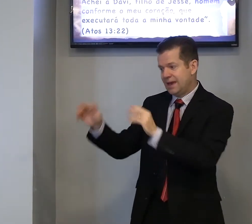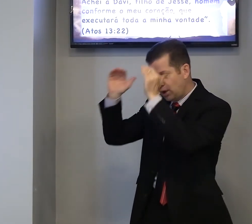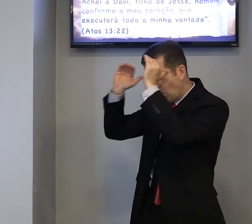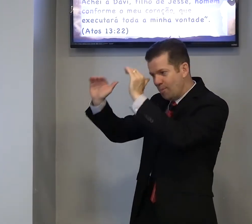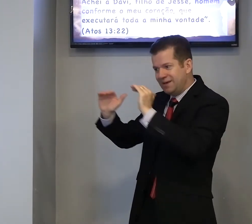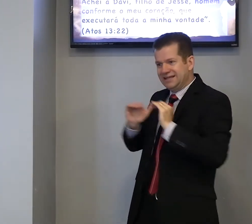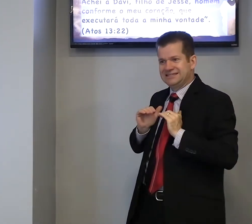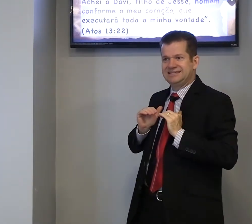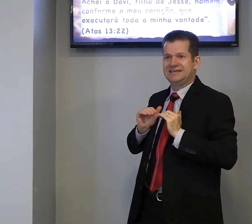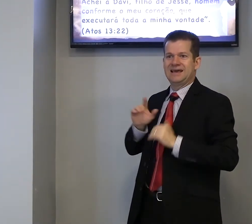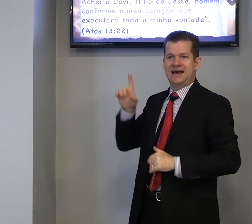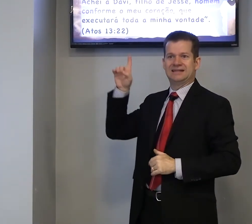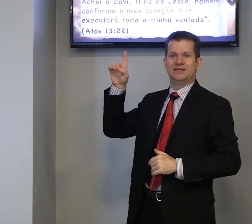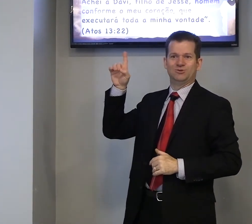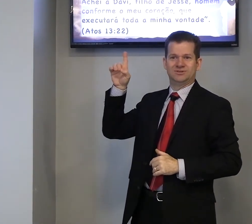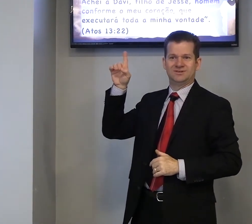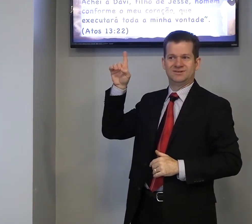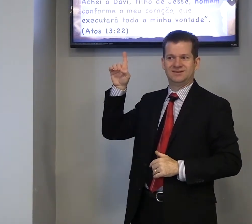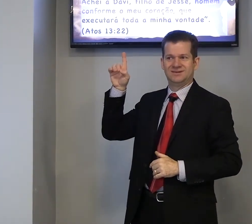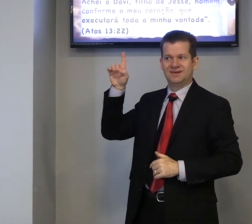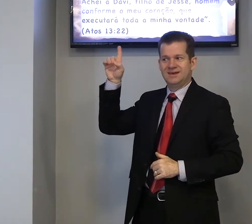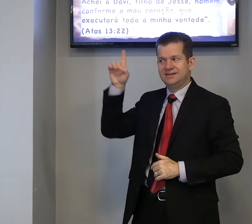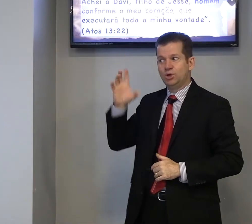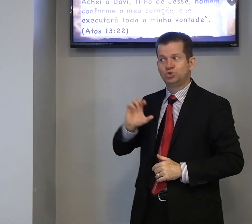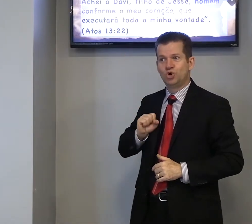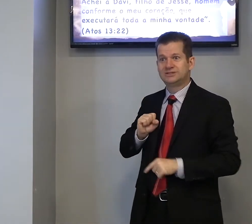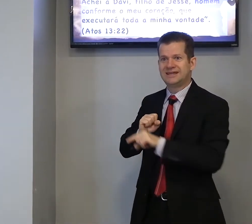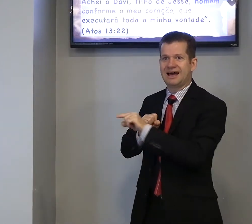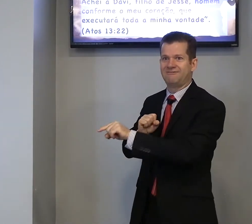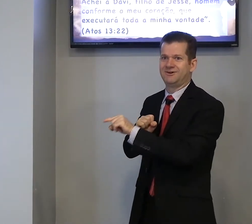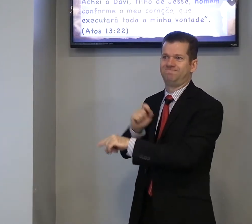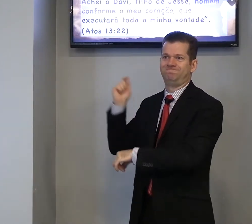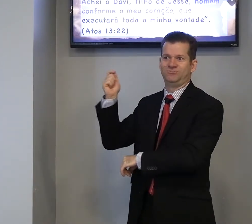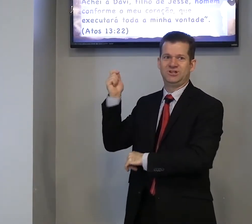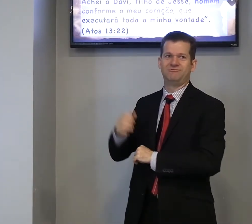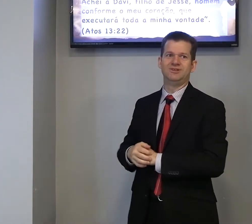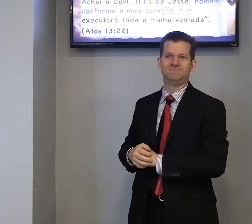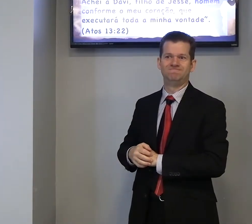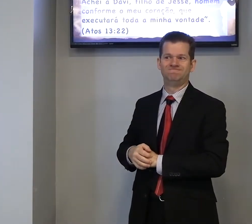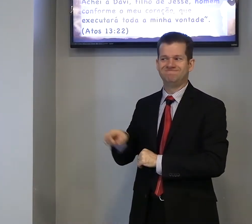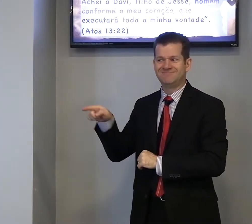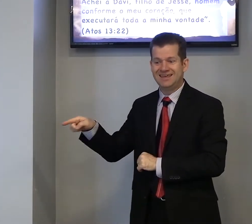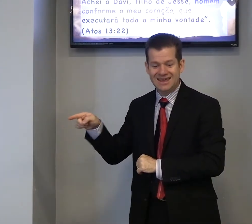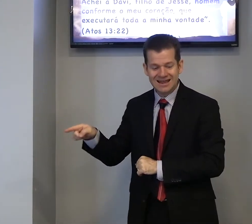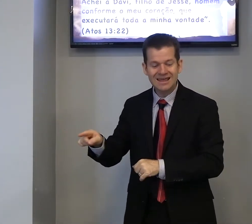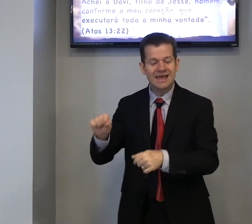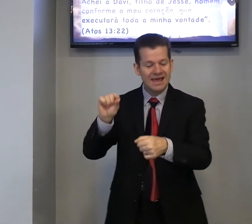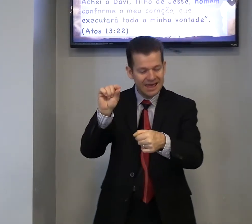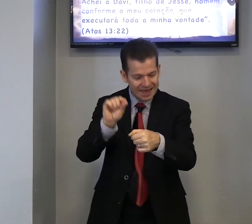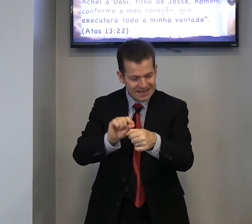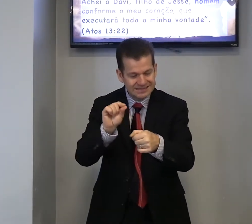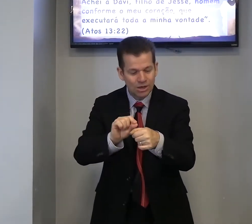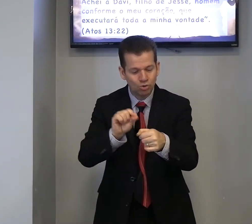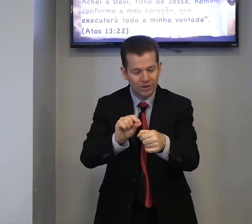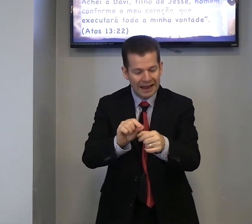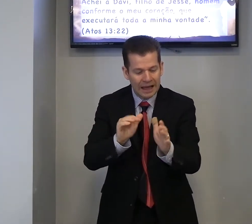ele, obedecia, a Deus, Deus, gostava, de Davi, ele, executará,